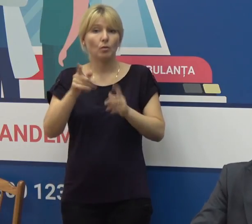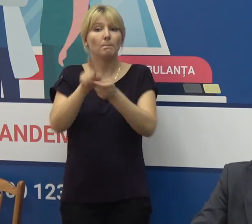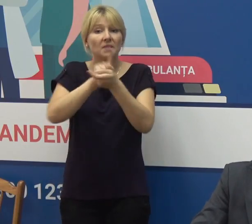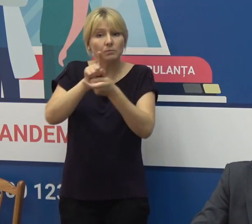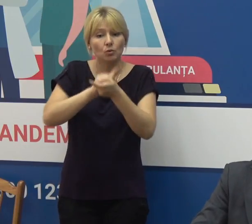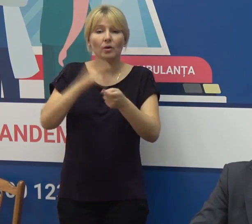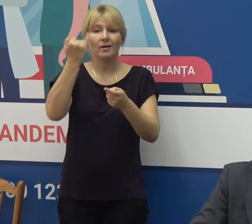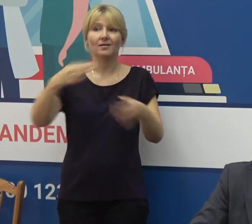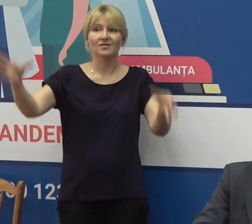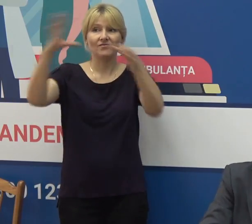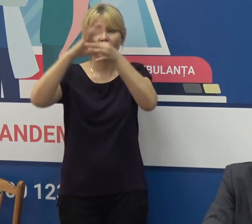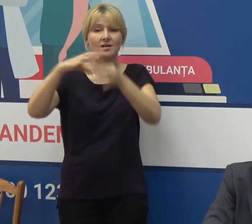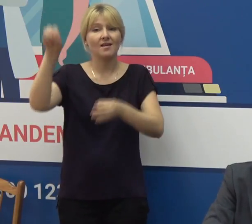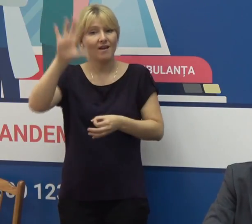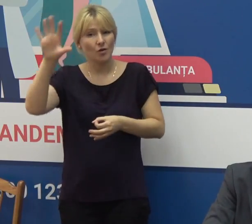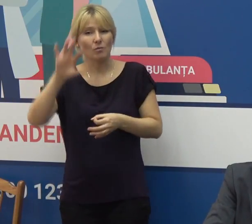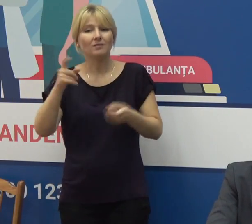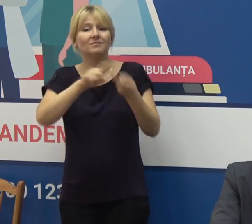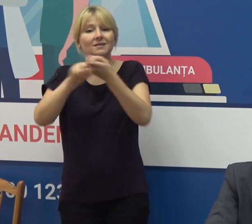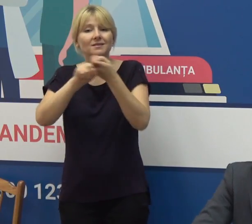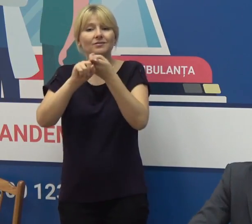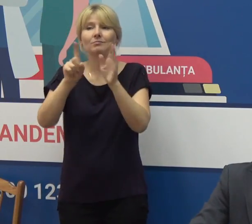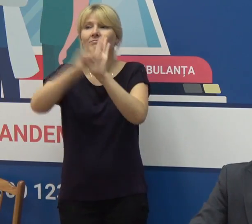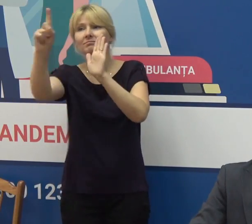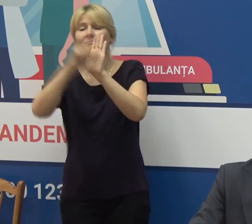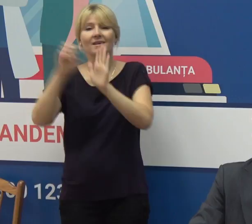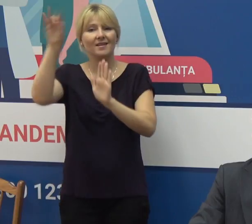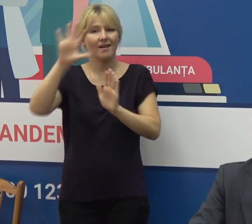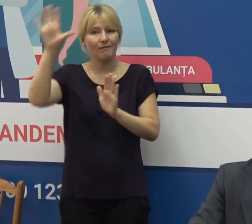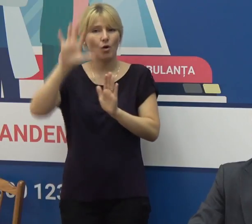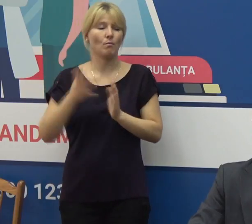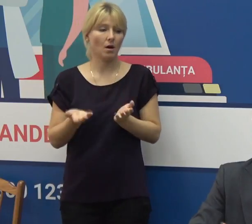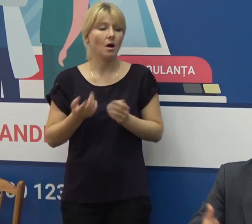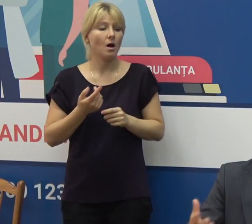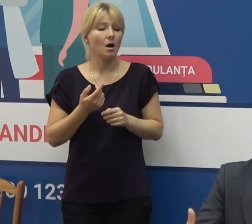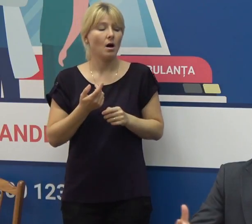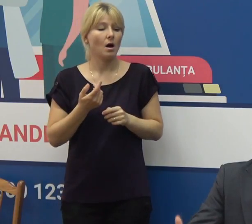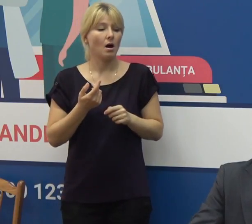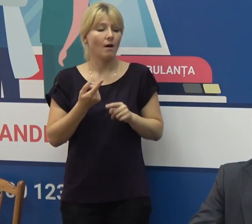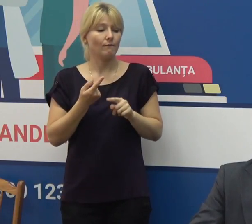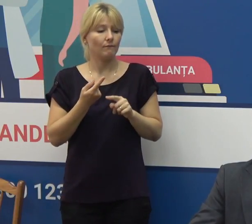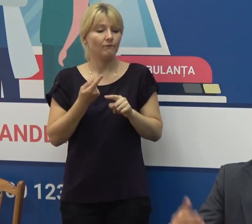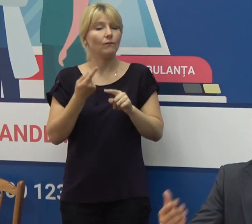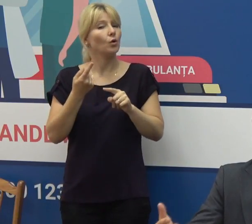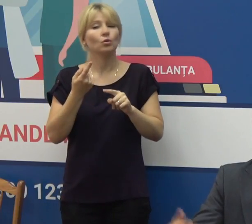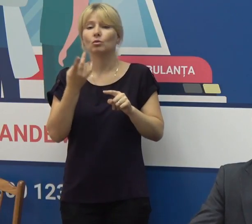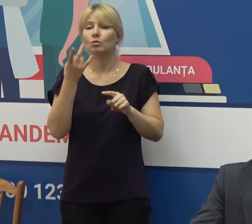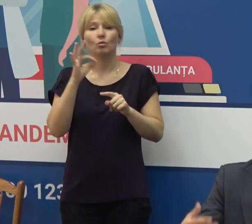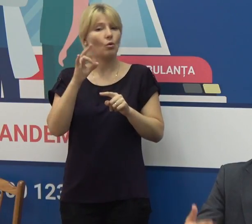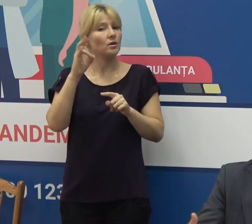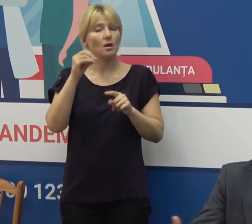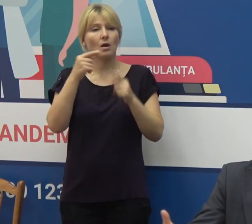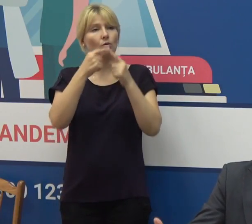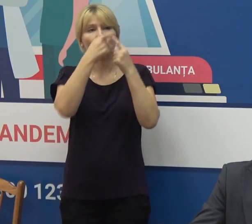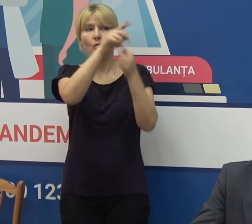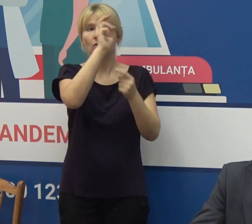Uniunea Europeană ține de accesul în cadrul țărilor din Uniunea Europeană dar nu și alte țări